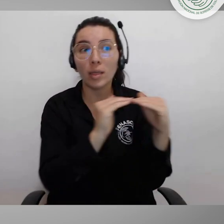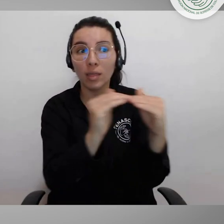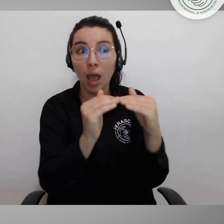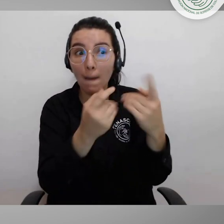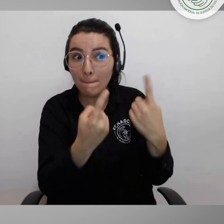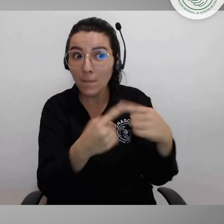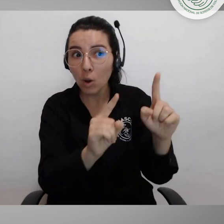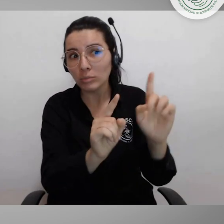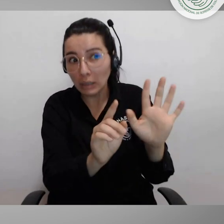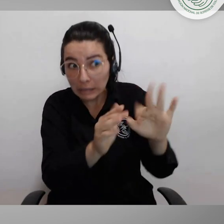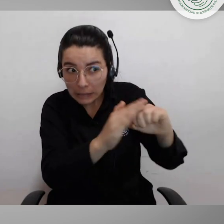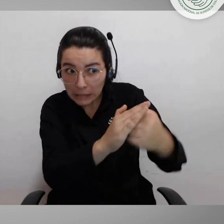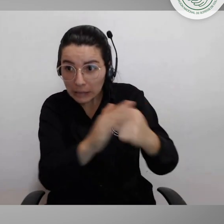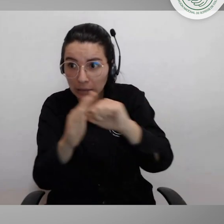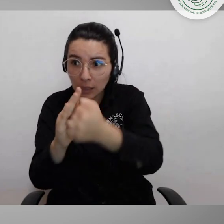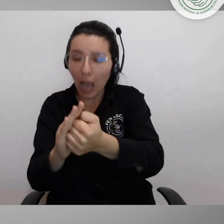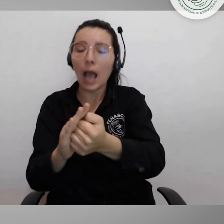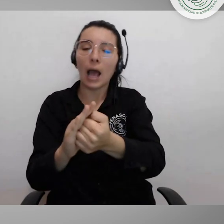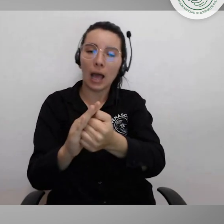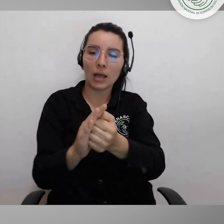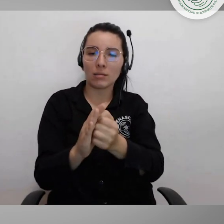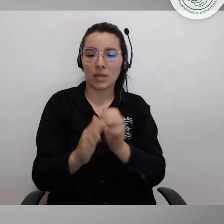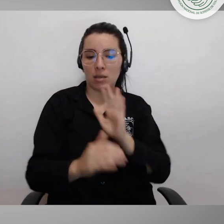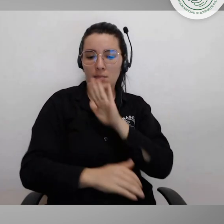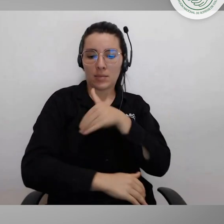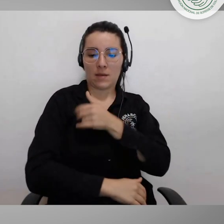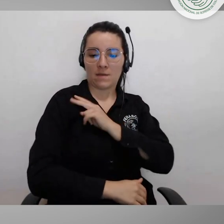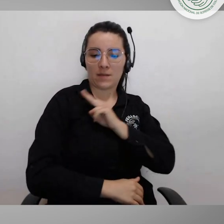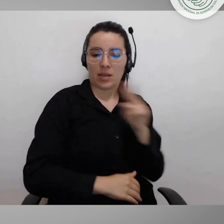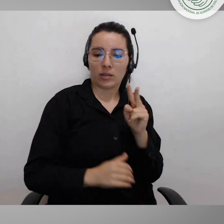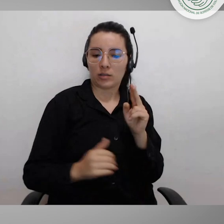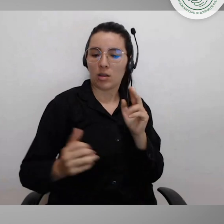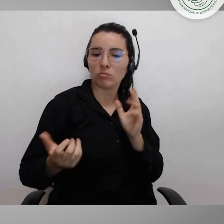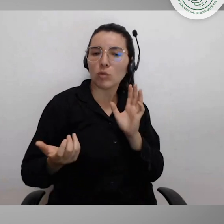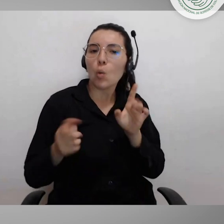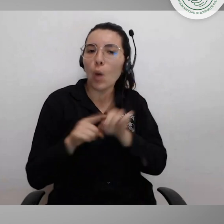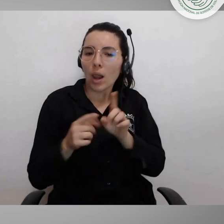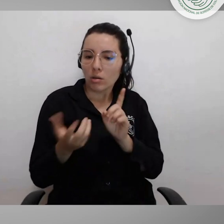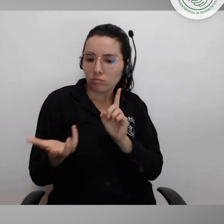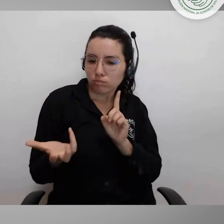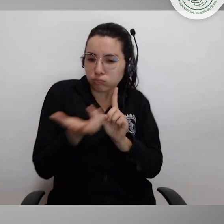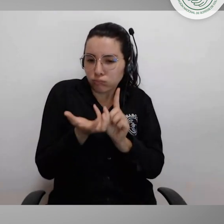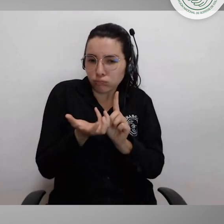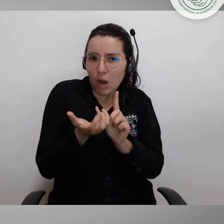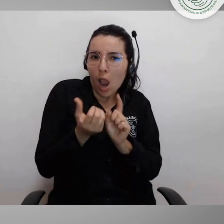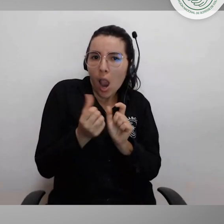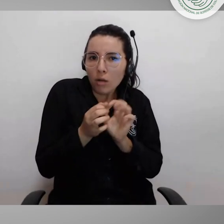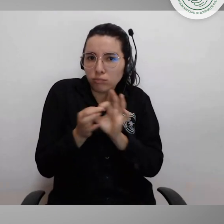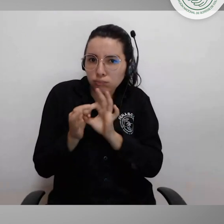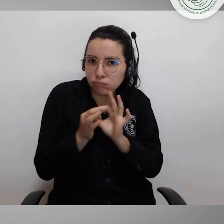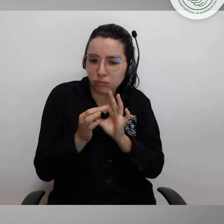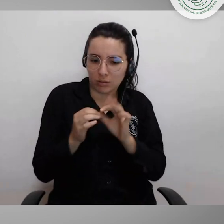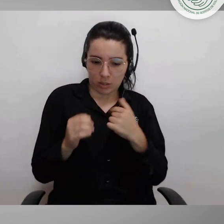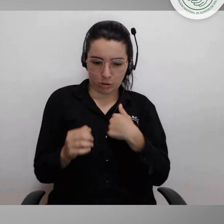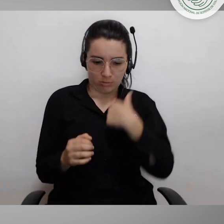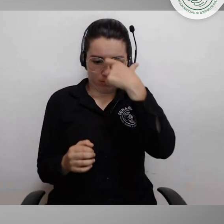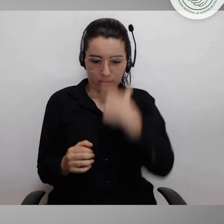o se aprueba el Ministerio de la Igualdad, donde esta población va a estar también.